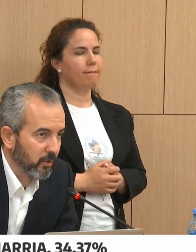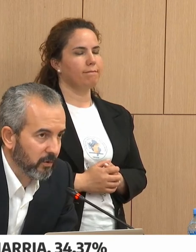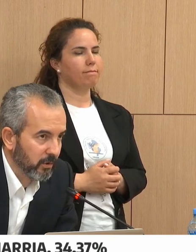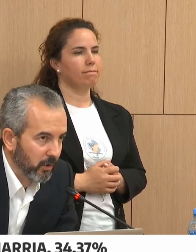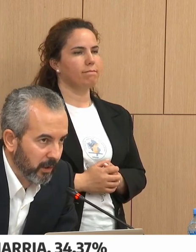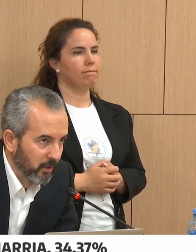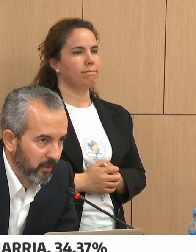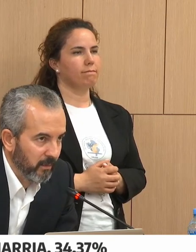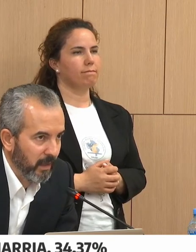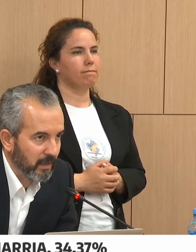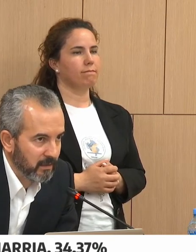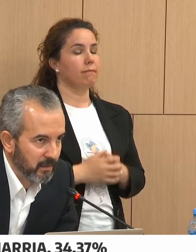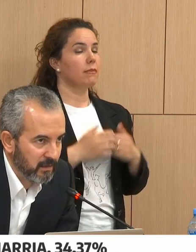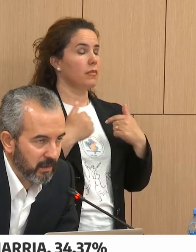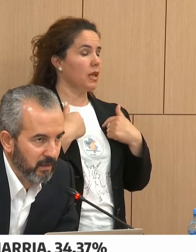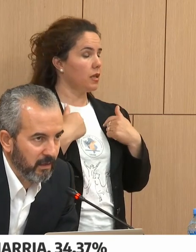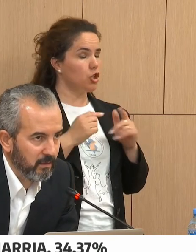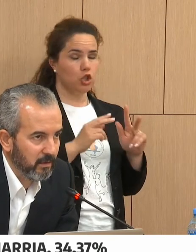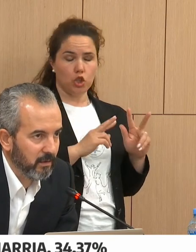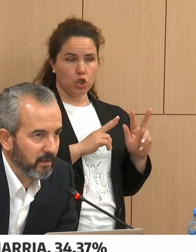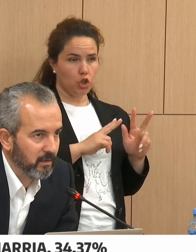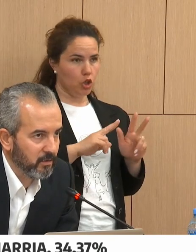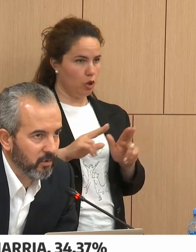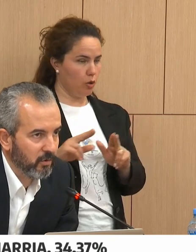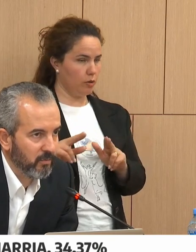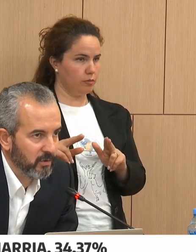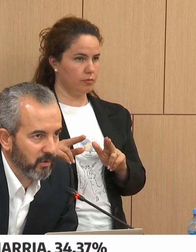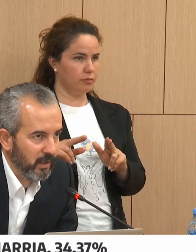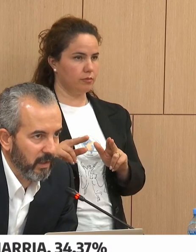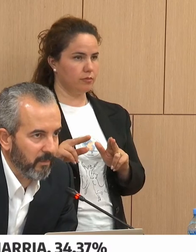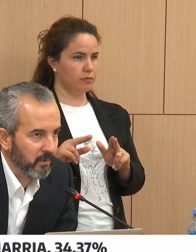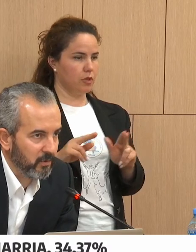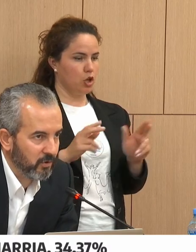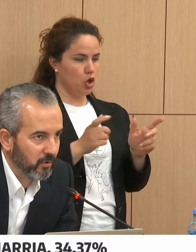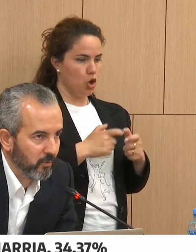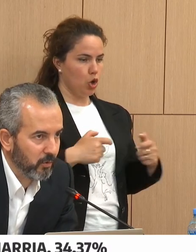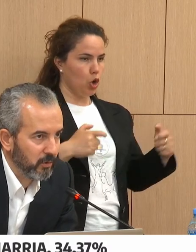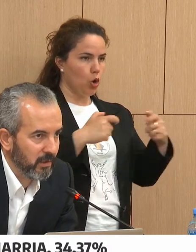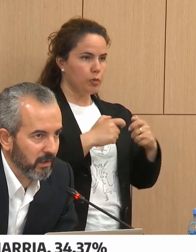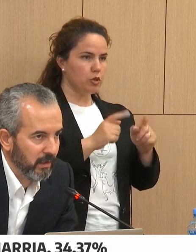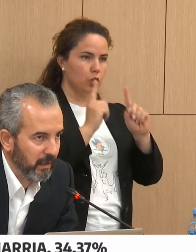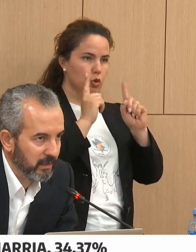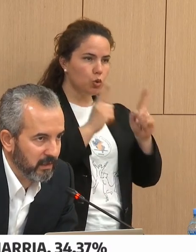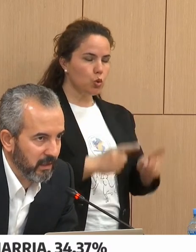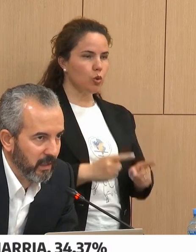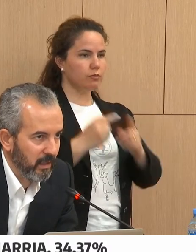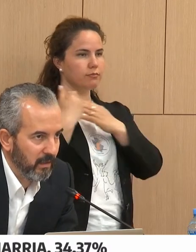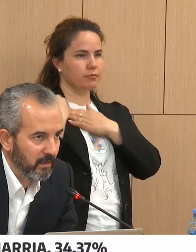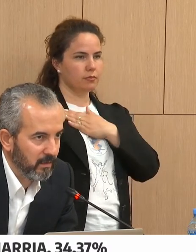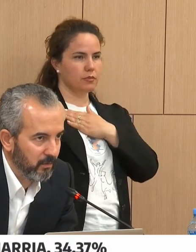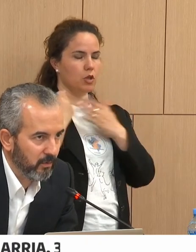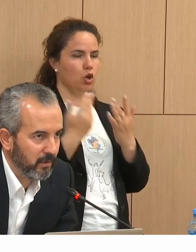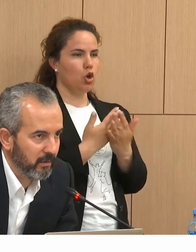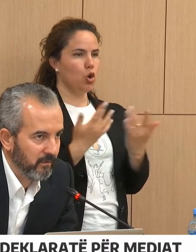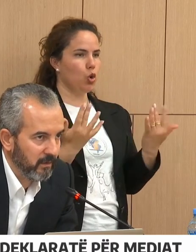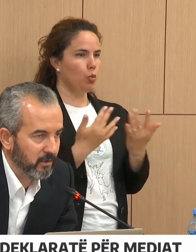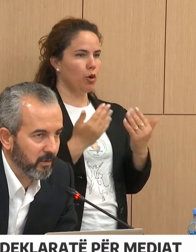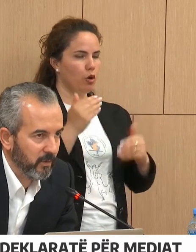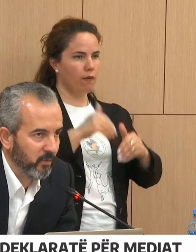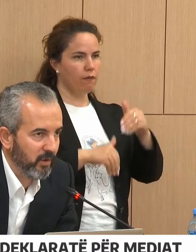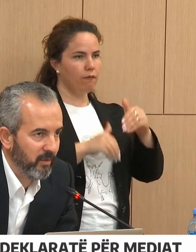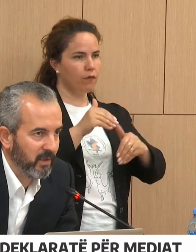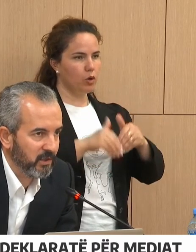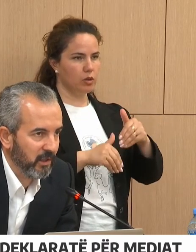nuk do të tolerojnë as një sjevjet të gjdo komisioneri apo të gjdo nëmurusi e cila nuk